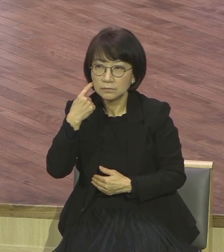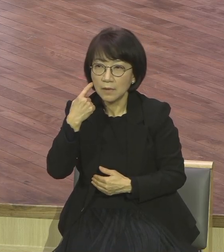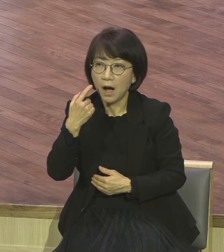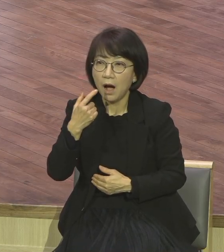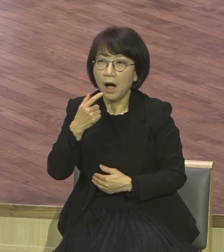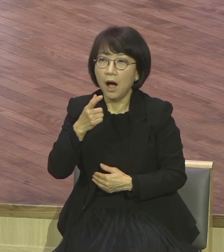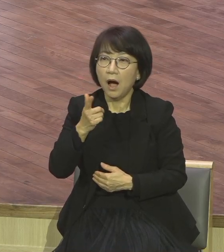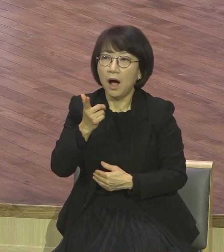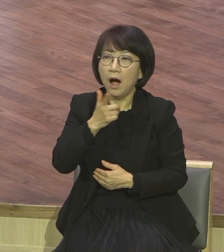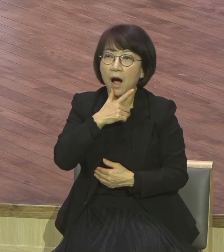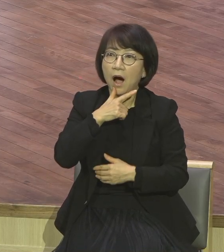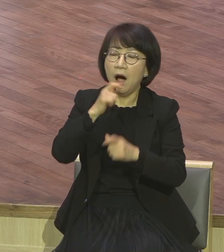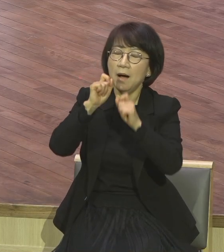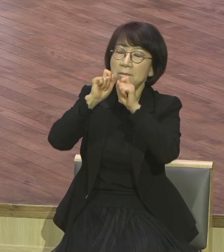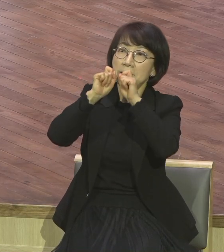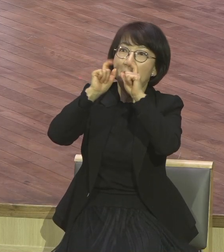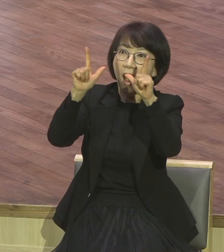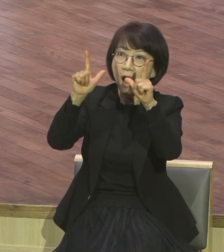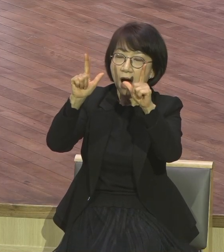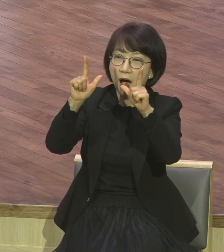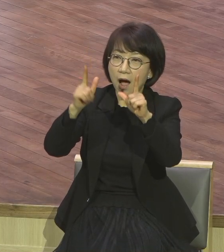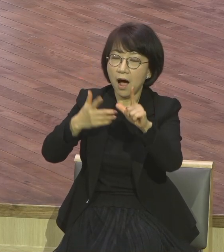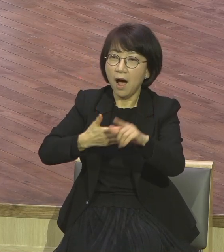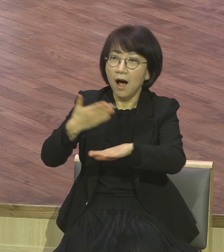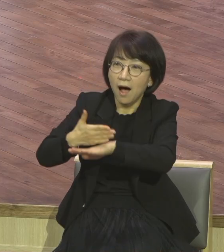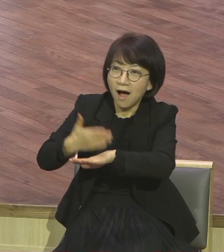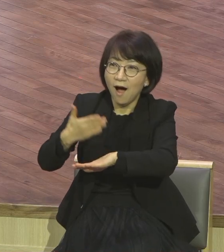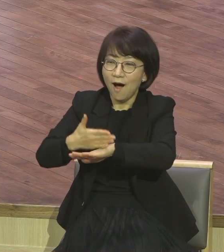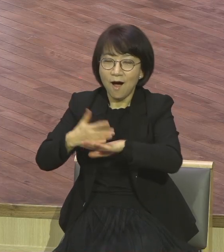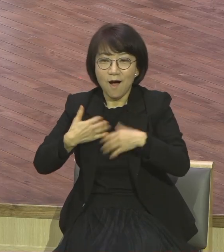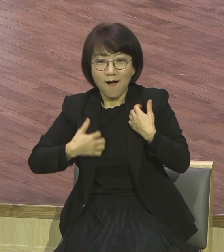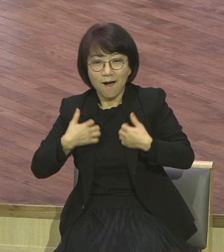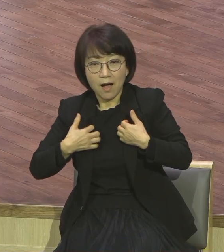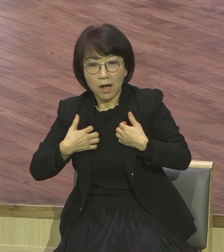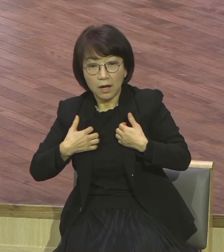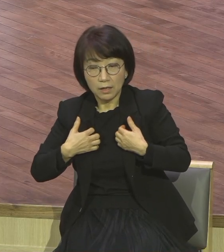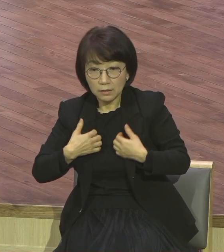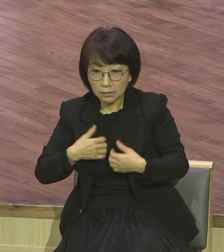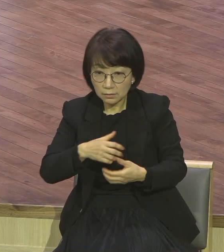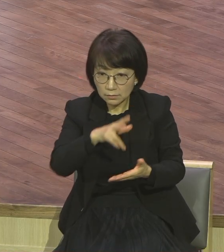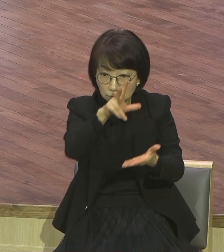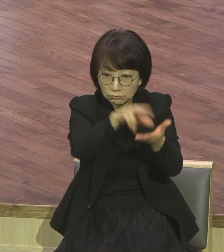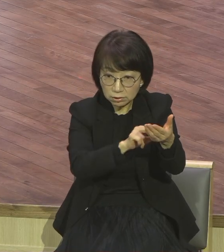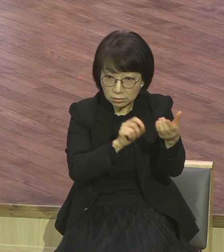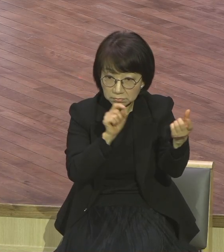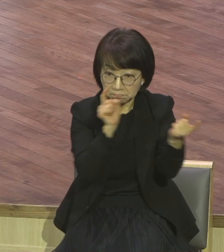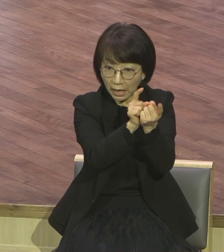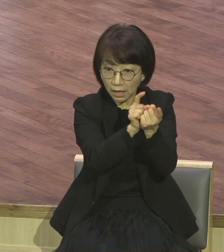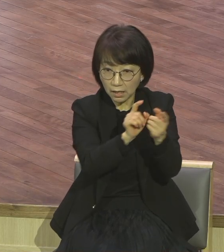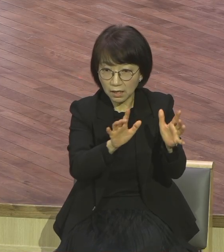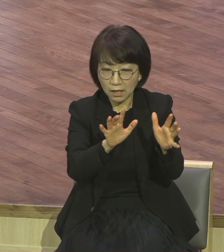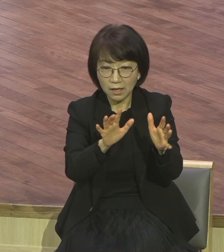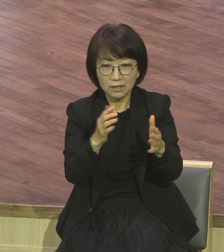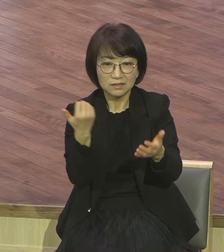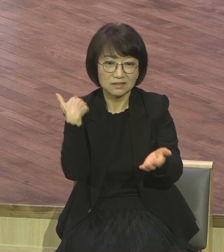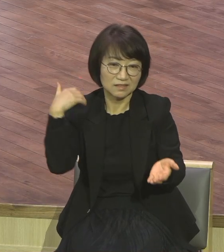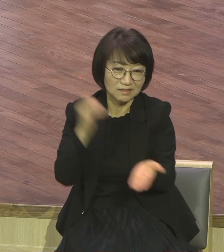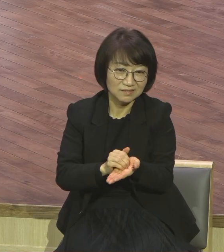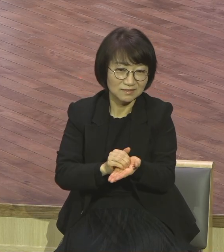그런데 감사가 컸습니다. 그런데 또 웬일입니까? 문제만 오만 옛 틀로 돌아가 옛날 체질로 또